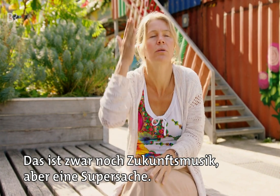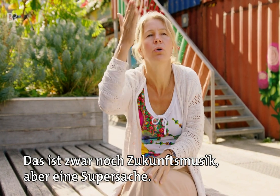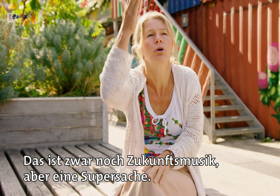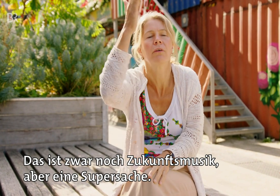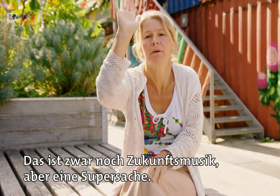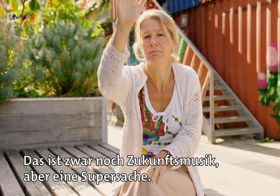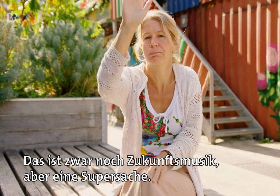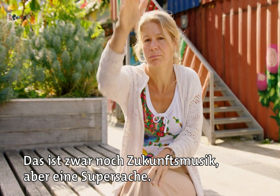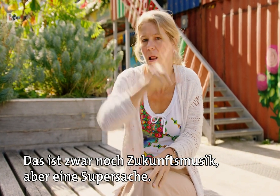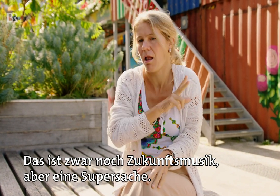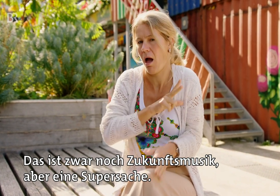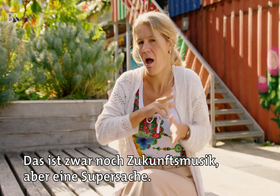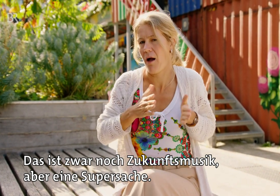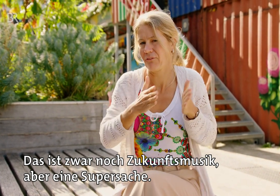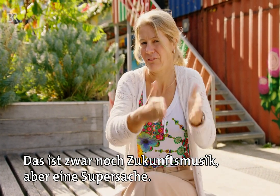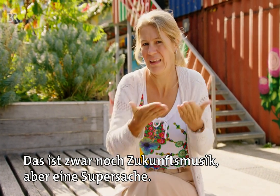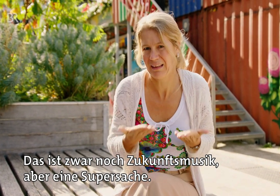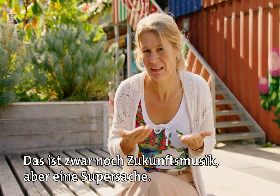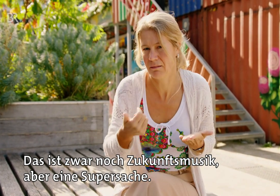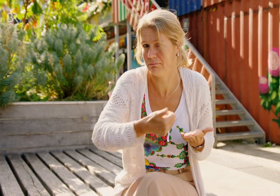noch Zukunftsmusik, aber eine super Sache.